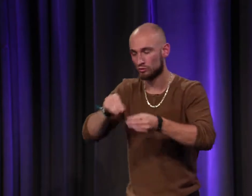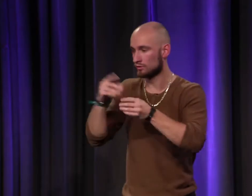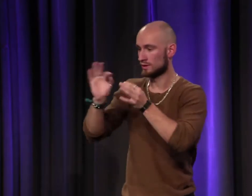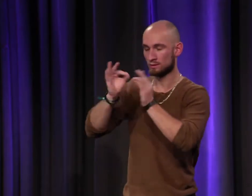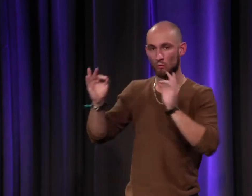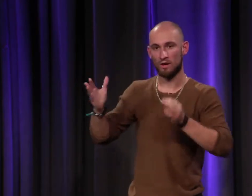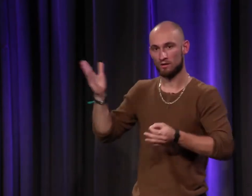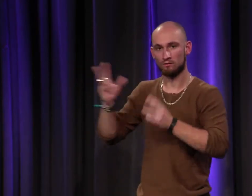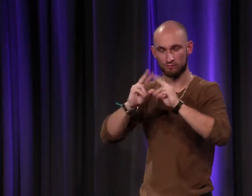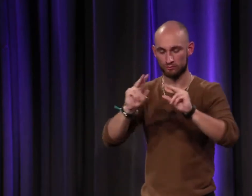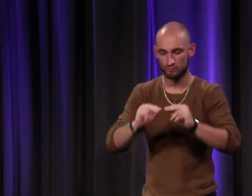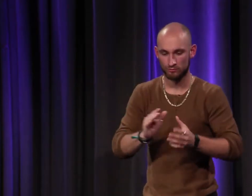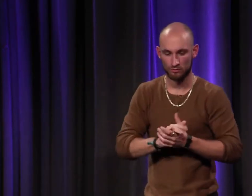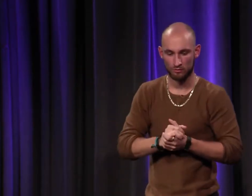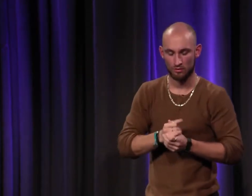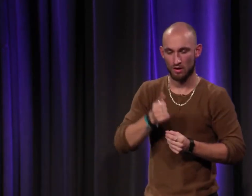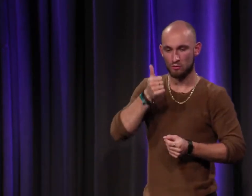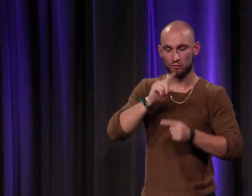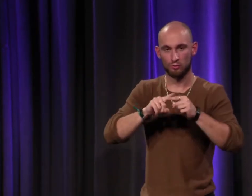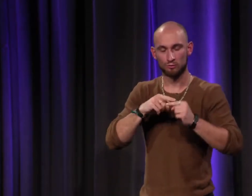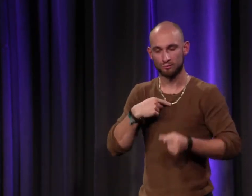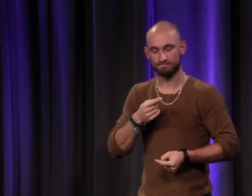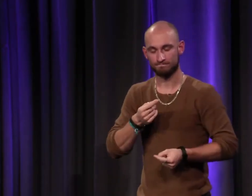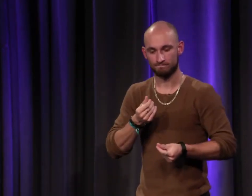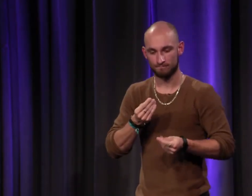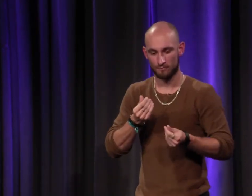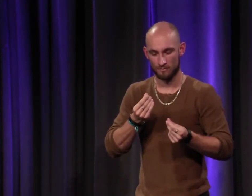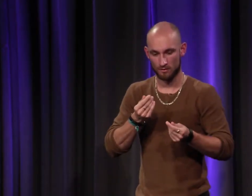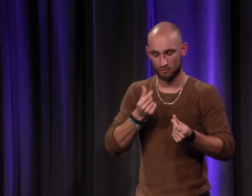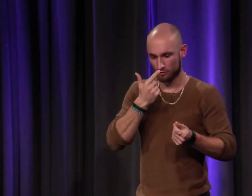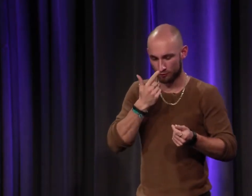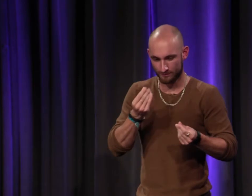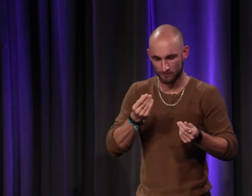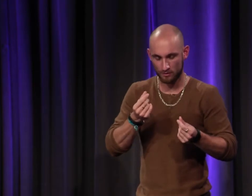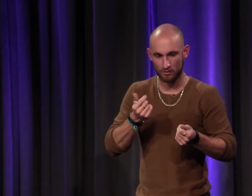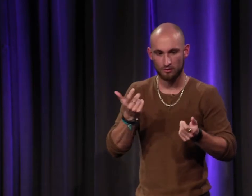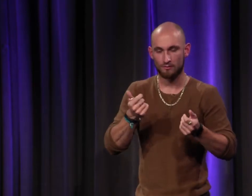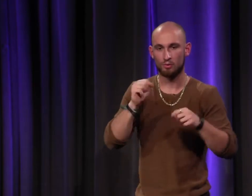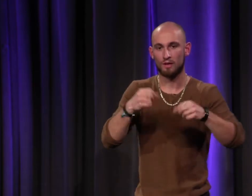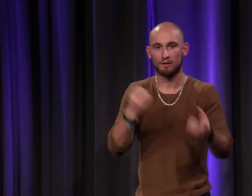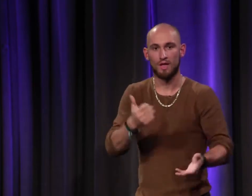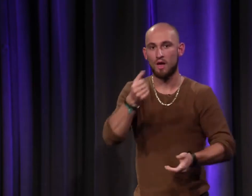alors justement j'ai plongé moi complètement dans l'histoire racontée par par Yann et